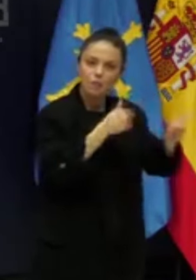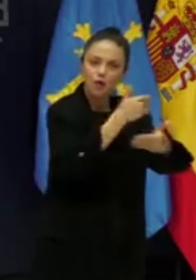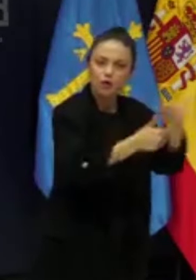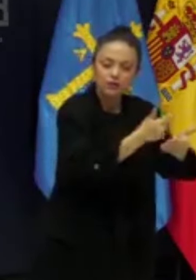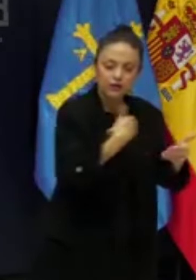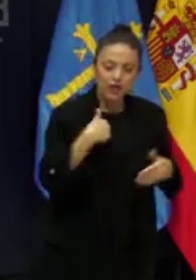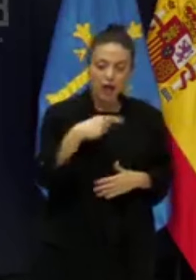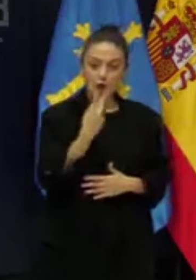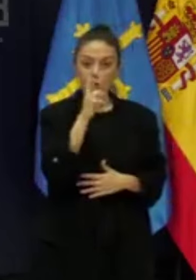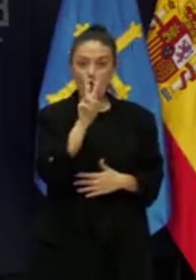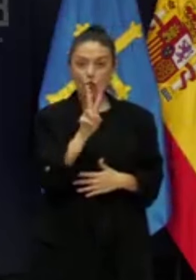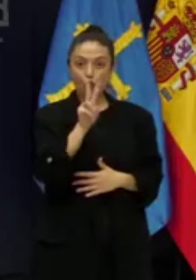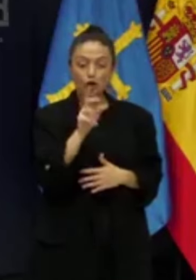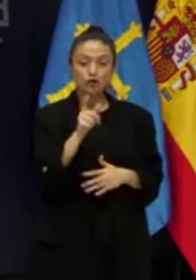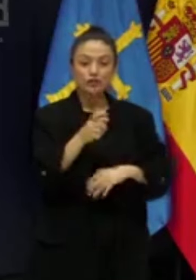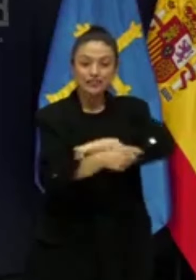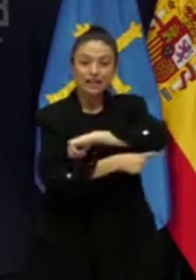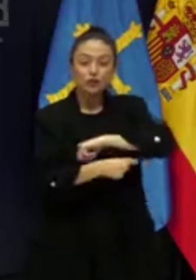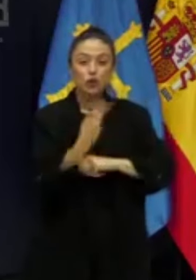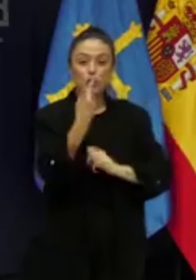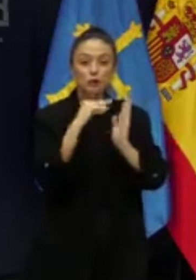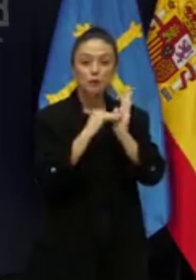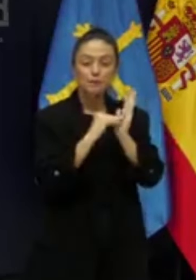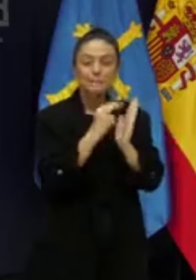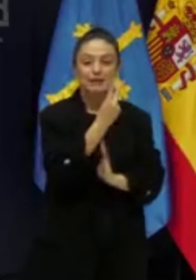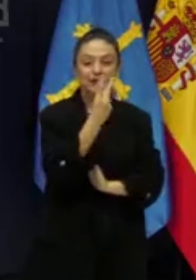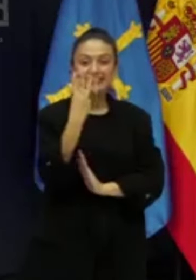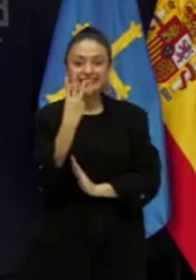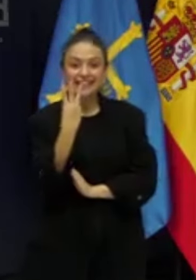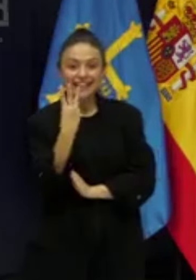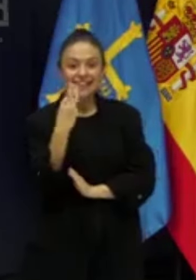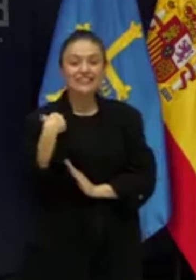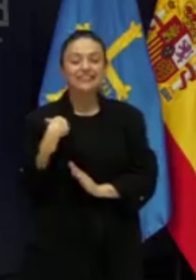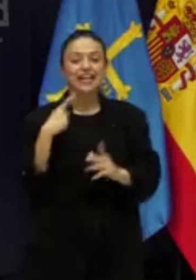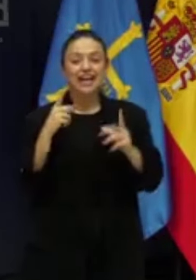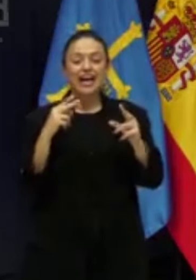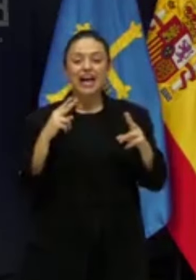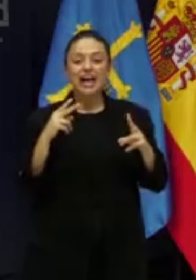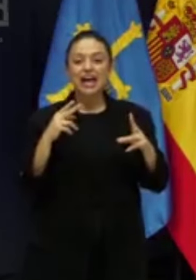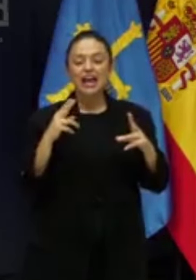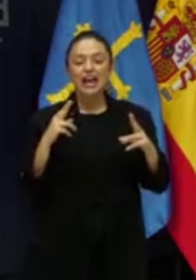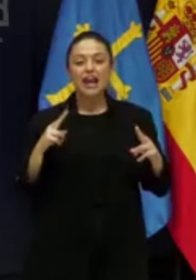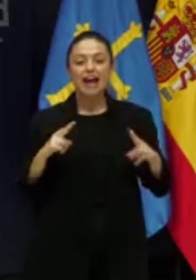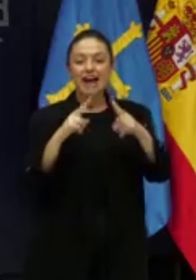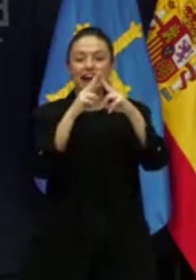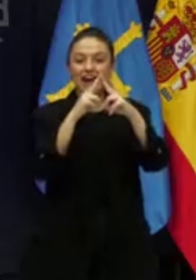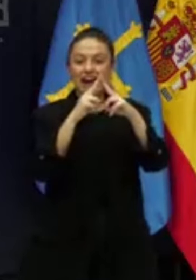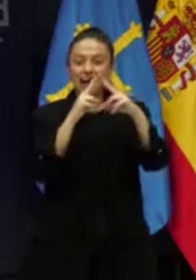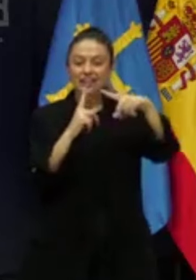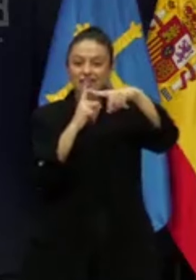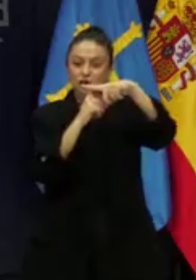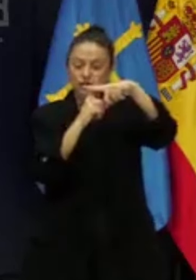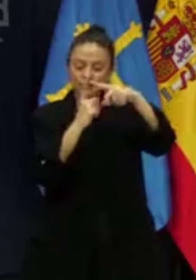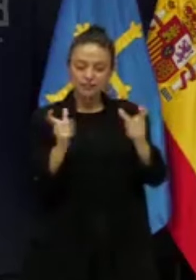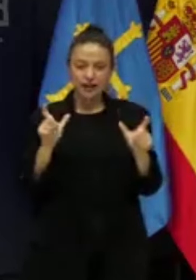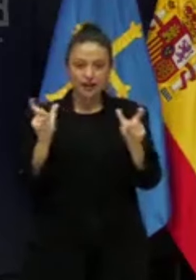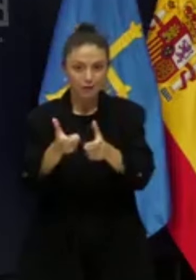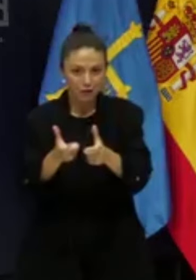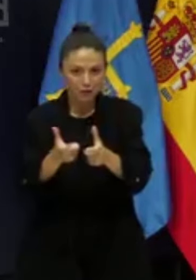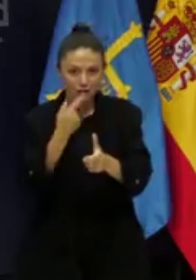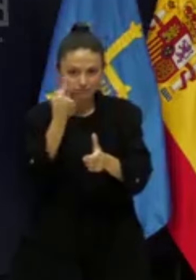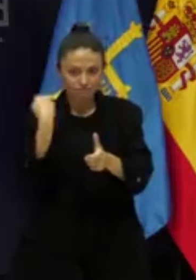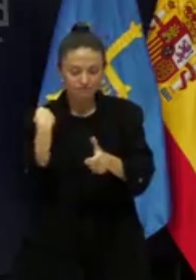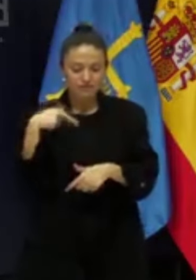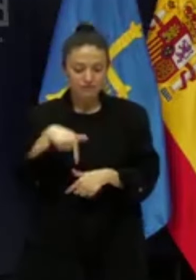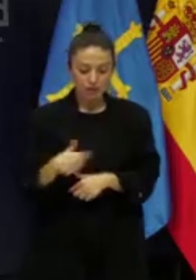reunimos el 2 de agosto de 2023, recordarán, en Canlas Unís, primera capital del Reino de Asturias. Pero hace pocos días, es